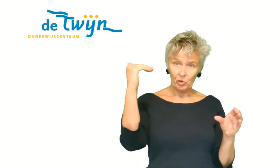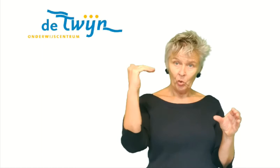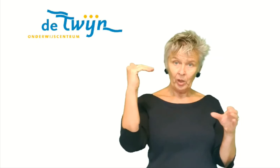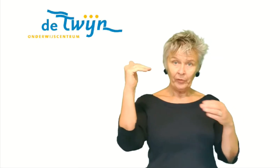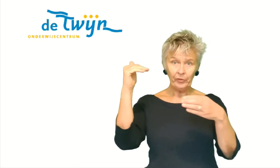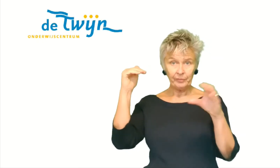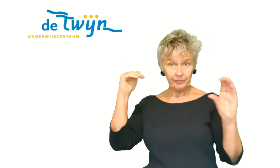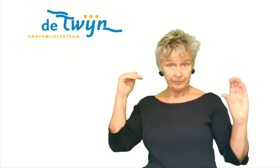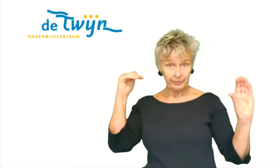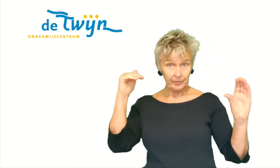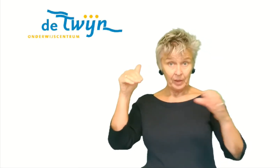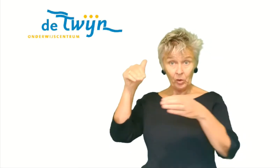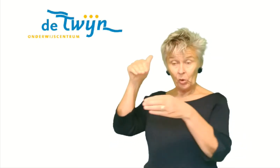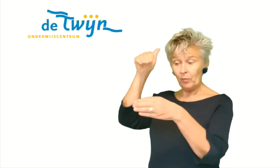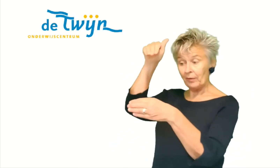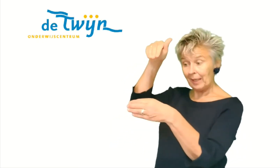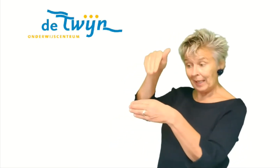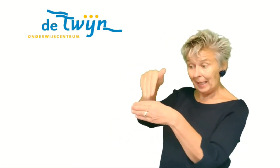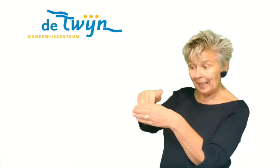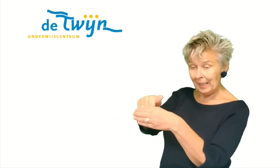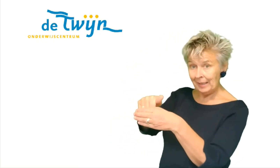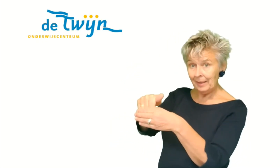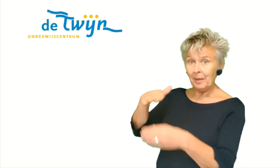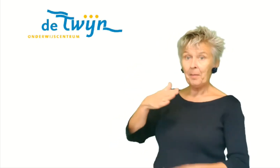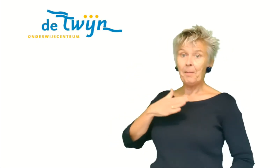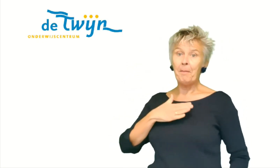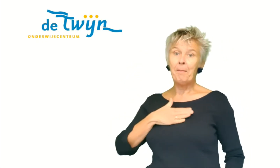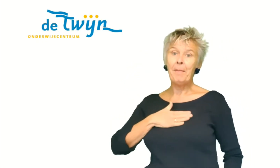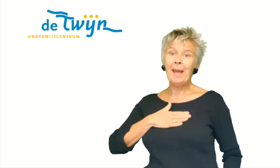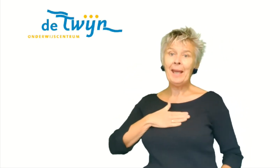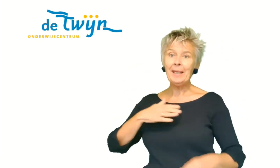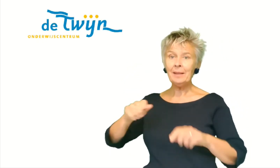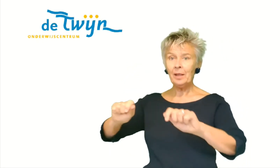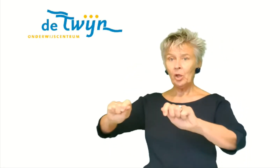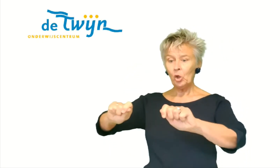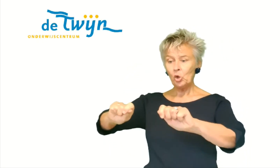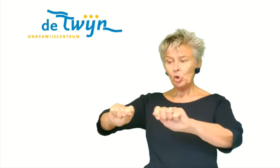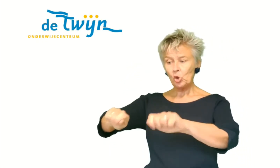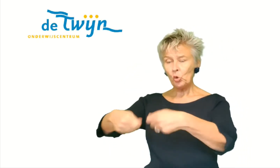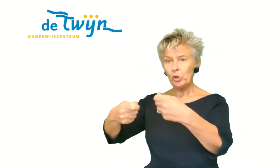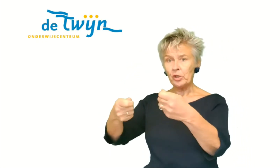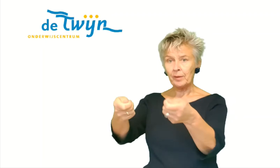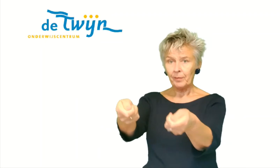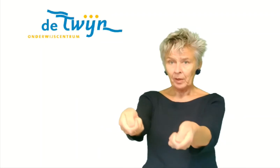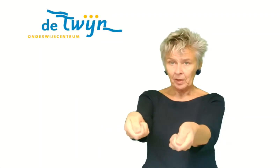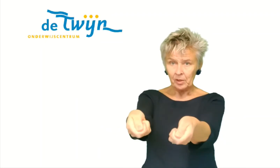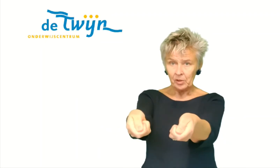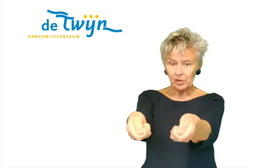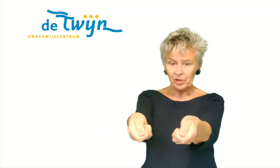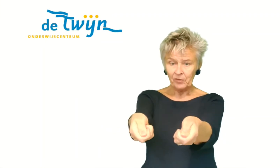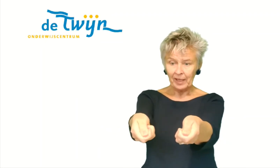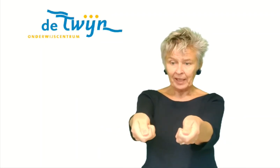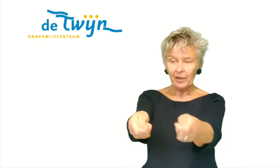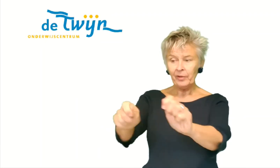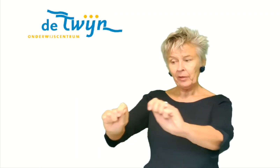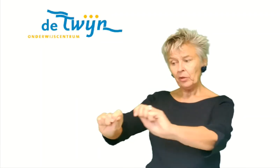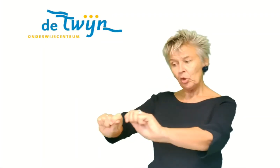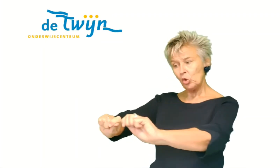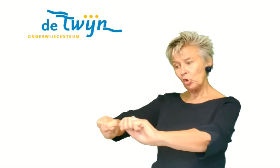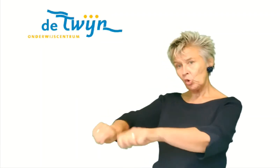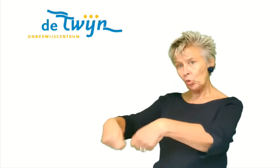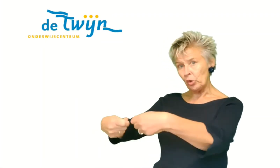dus de hoekhand, gooi wat in m'n schoentje. Sinterklaas,